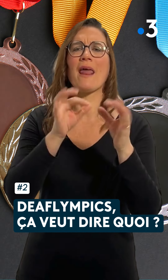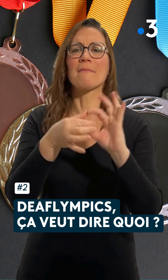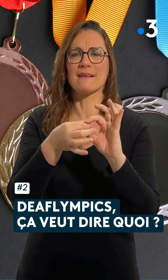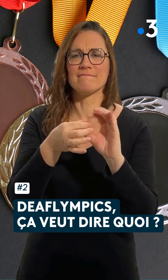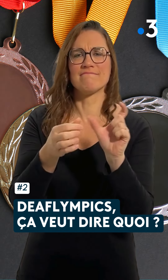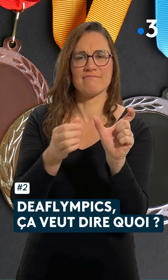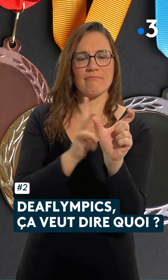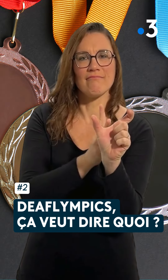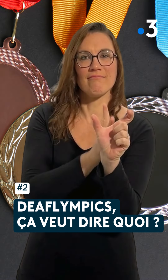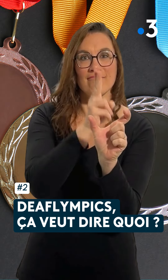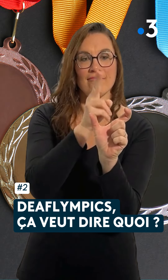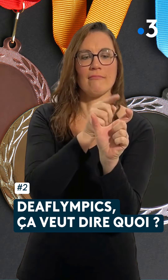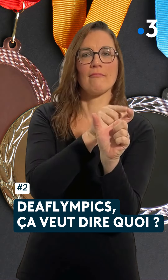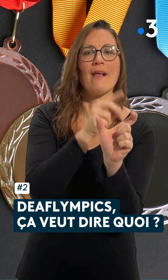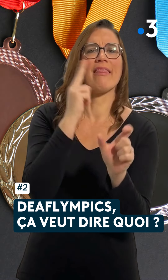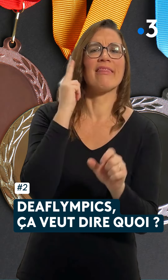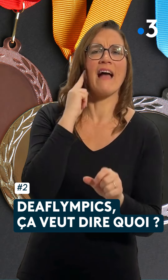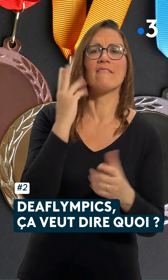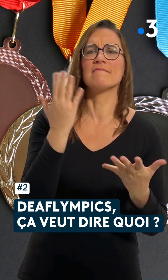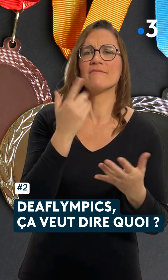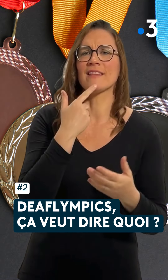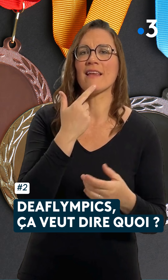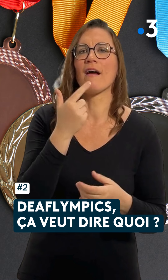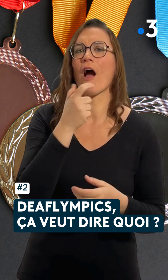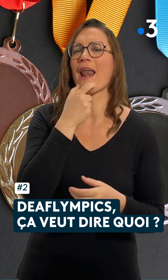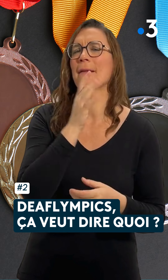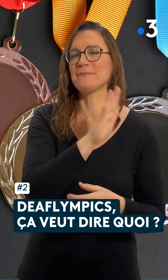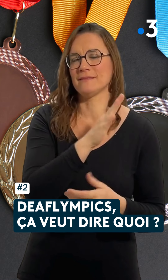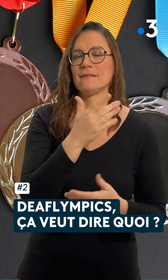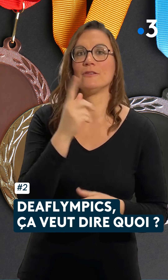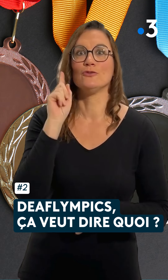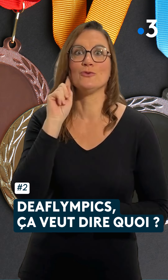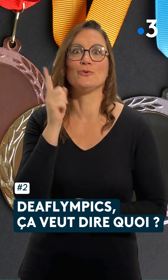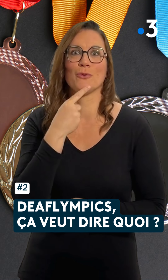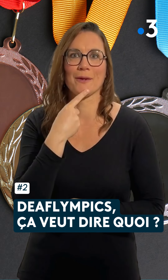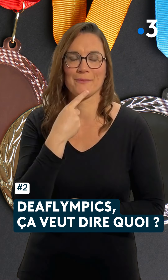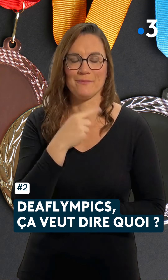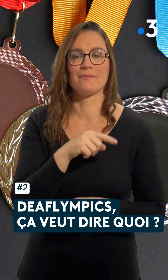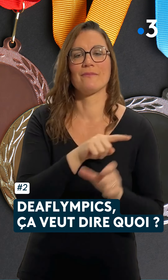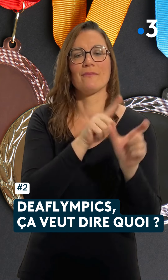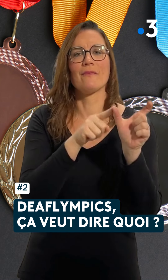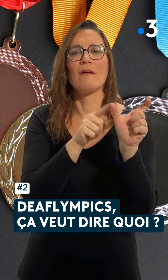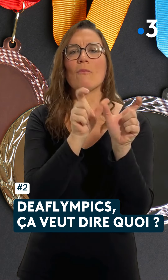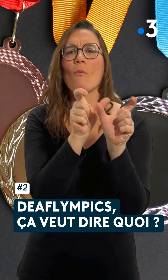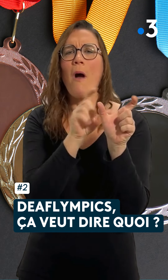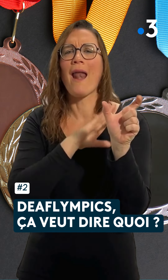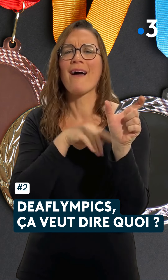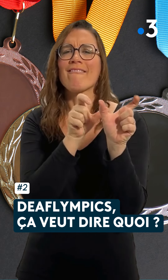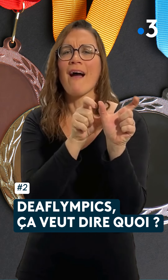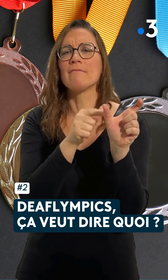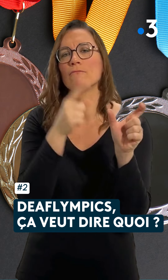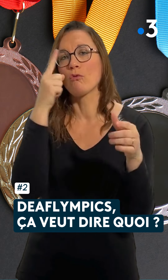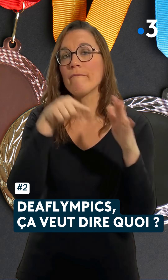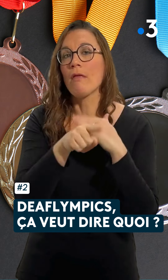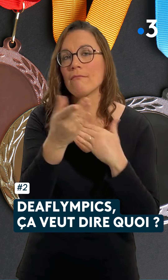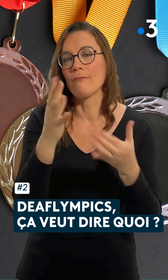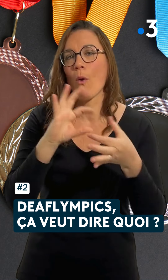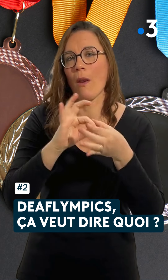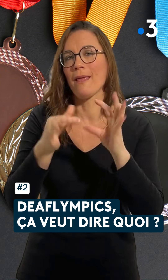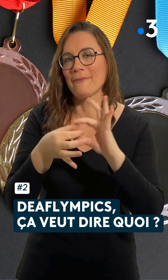Deflympics, ce terme vient de la fusion de deux mots existants. Def qui signifie sourd en anglais et Olympics, vous l